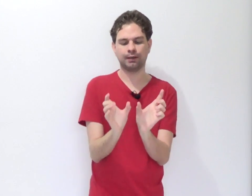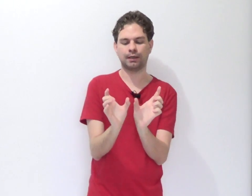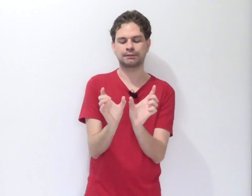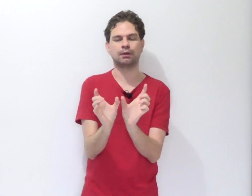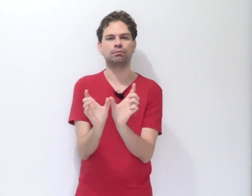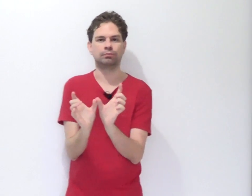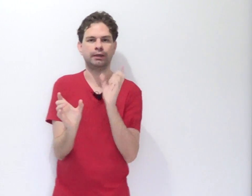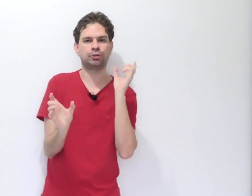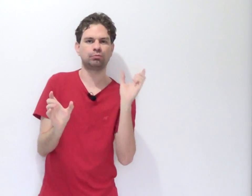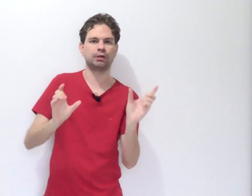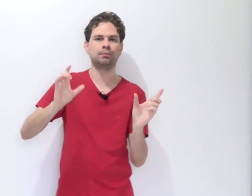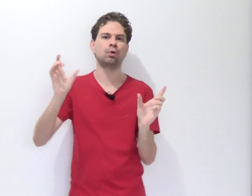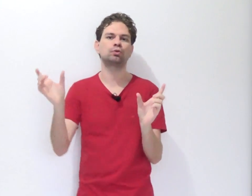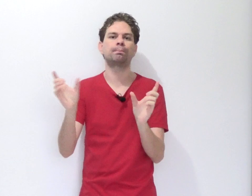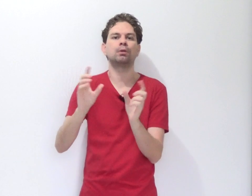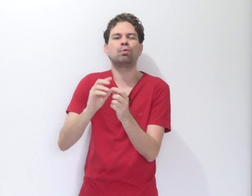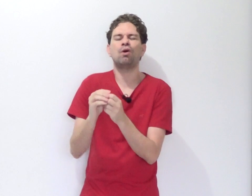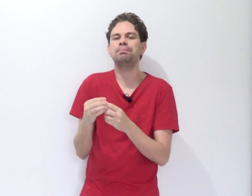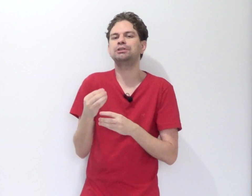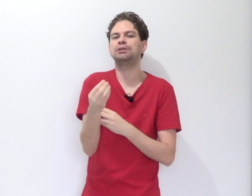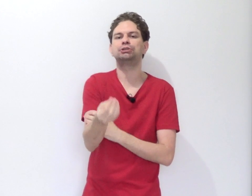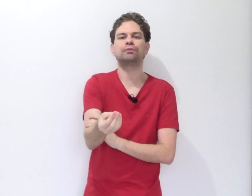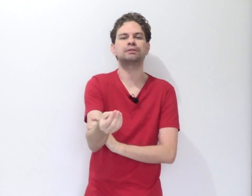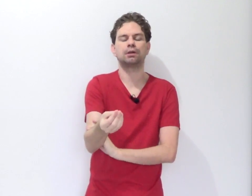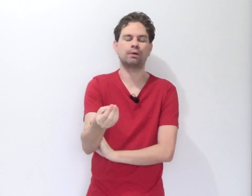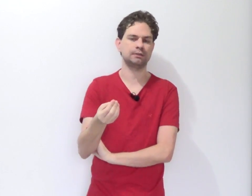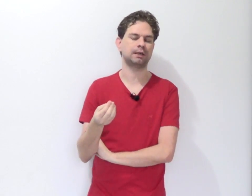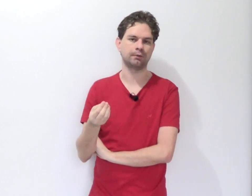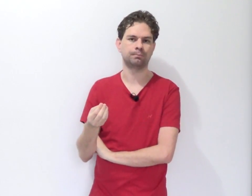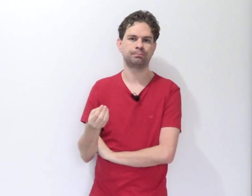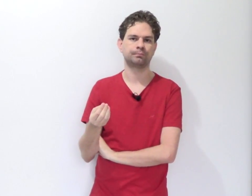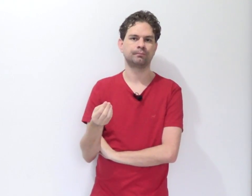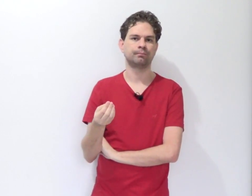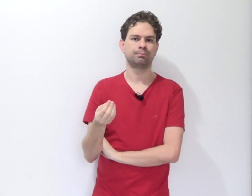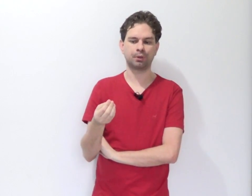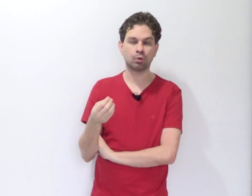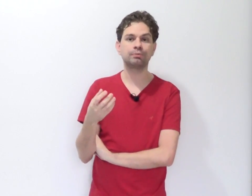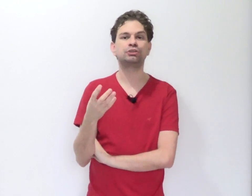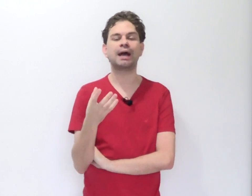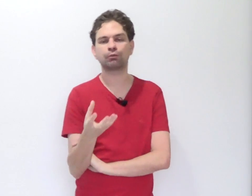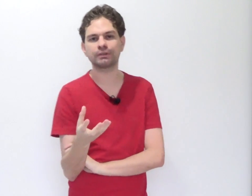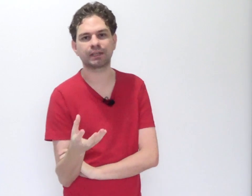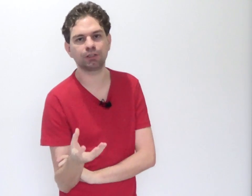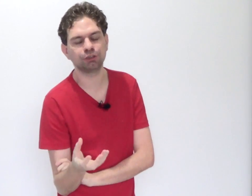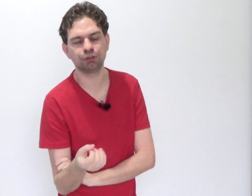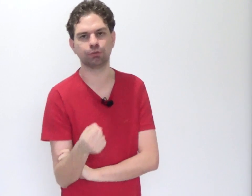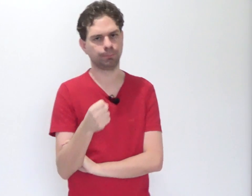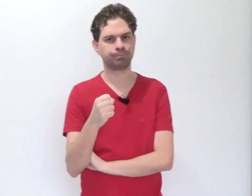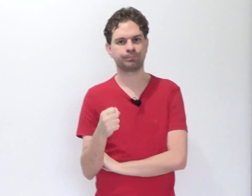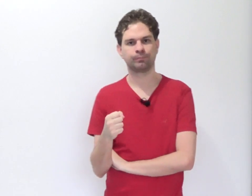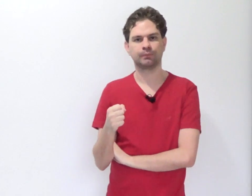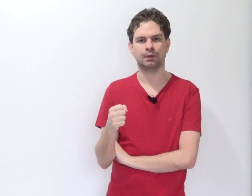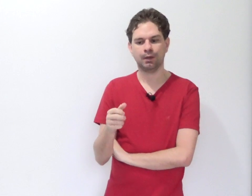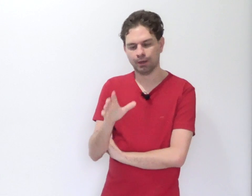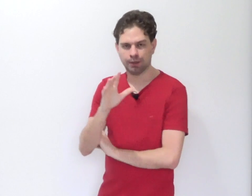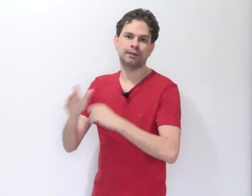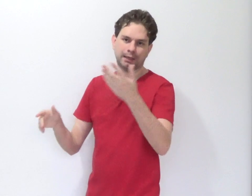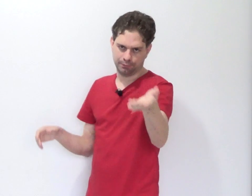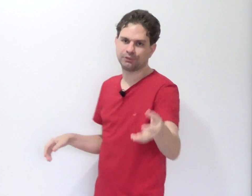relação entre um crime e outro pelo objetivo a ser alcançado. Pelo objeto a ser atingido. E aqui você